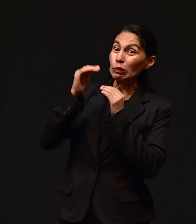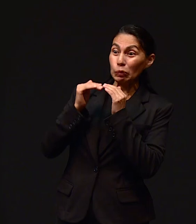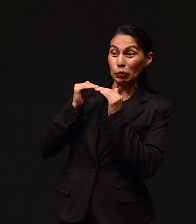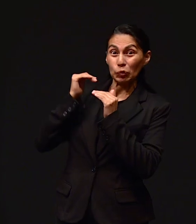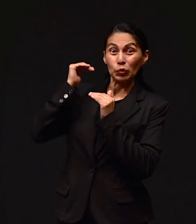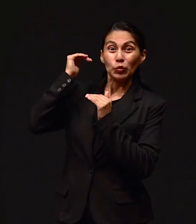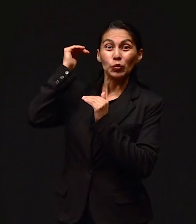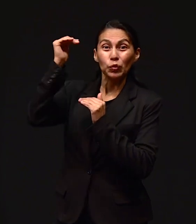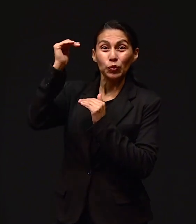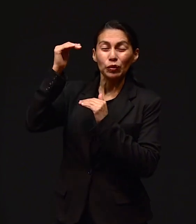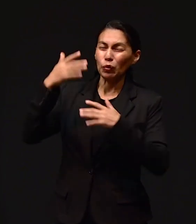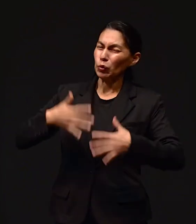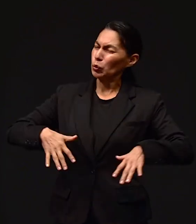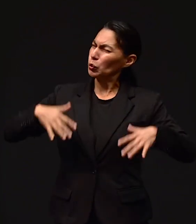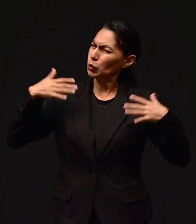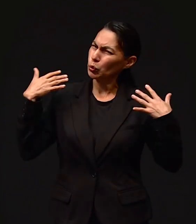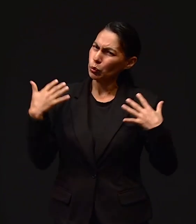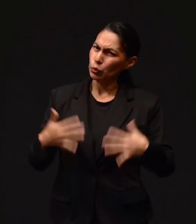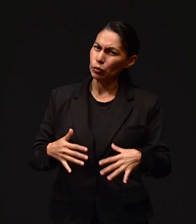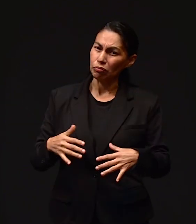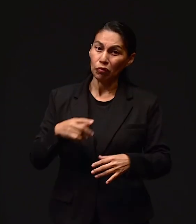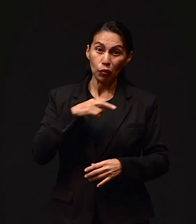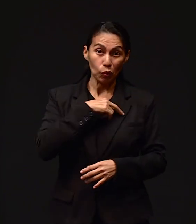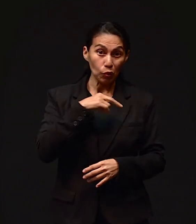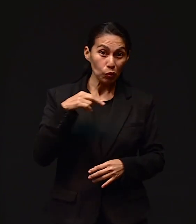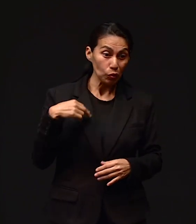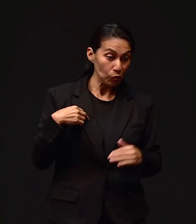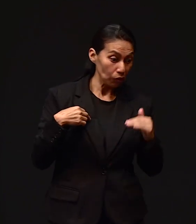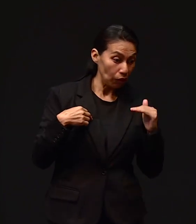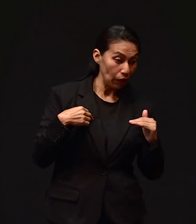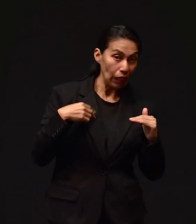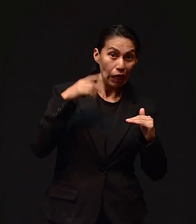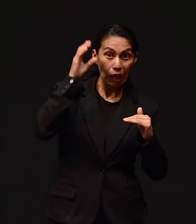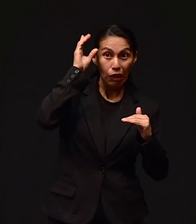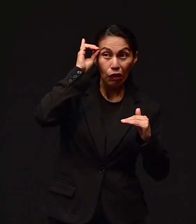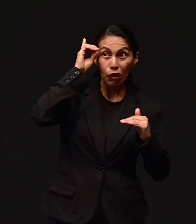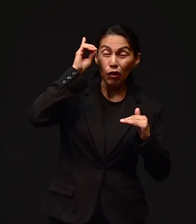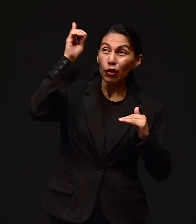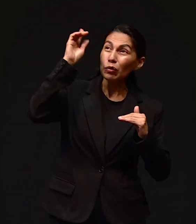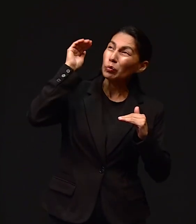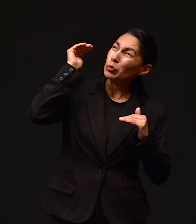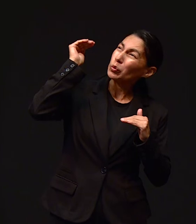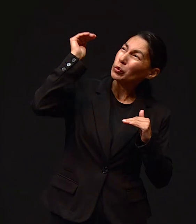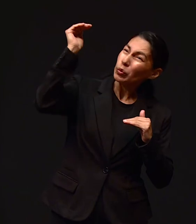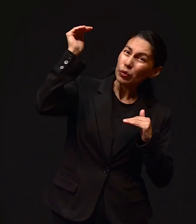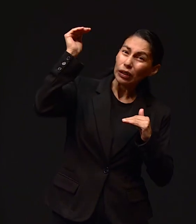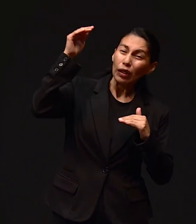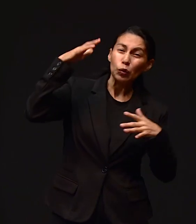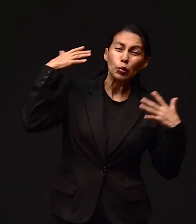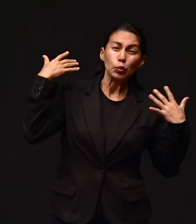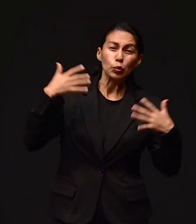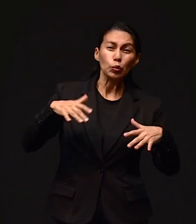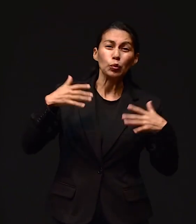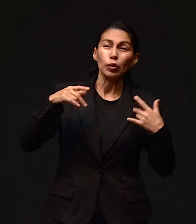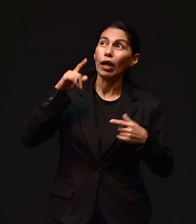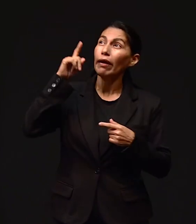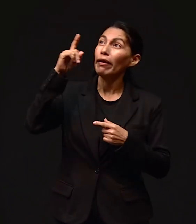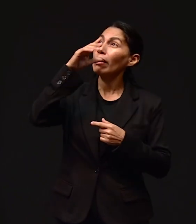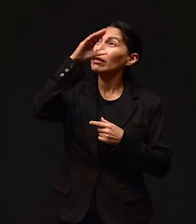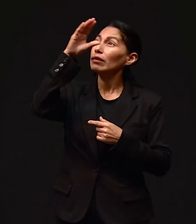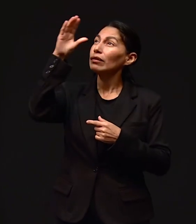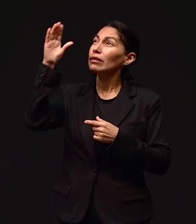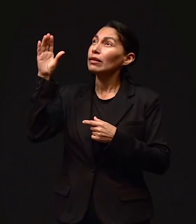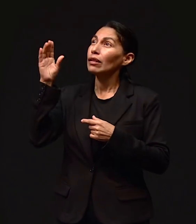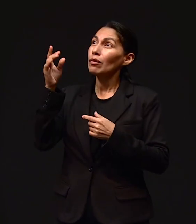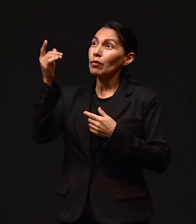sobrenatural, por encima de nosotros, porque está en el cielo, pero también actúa a través